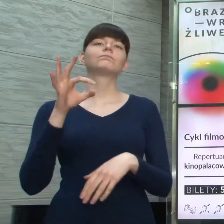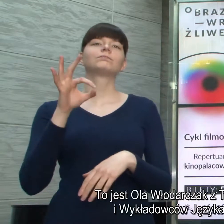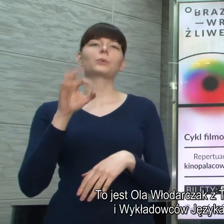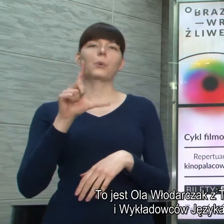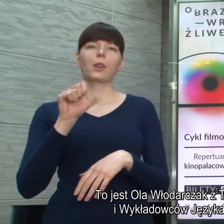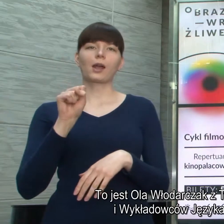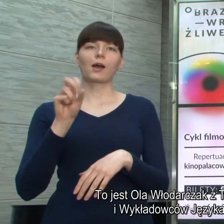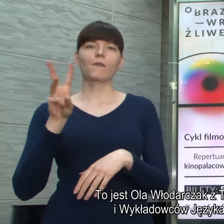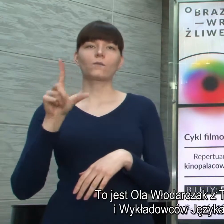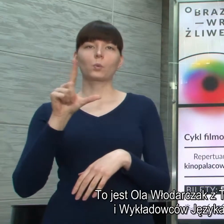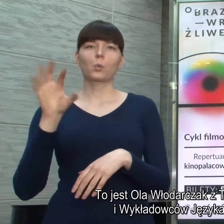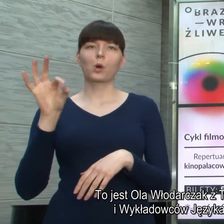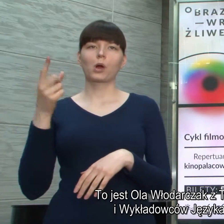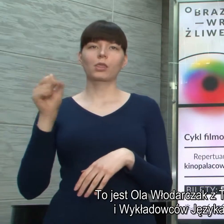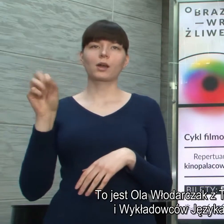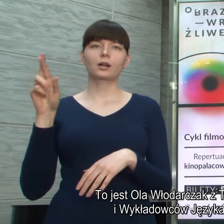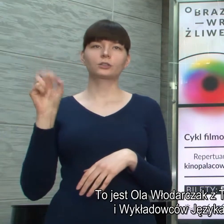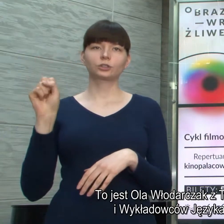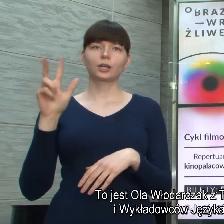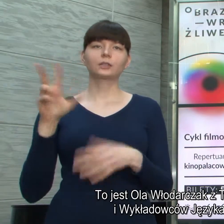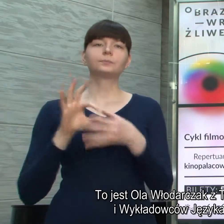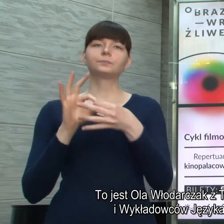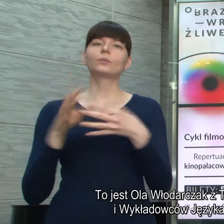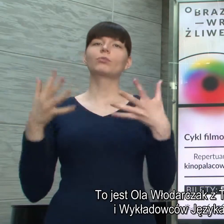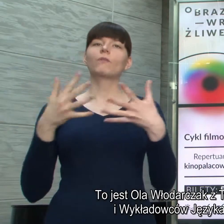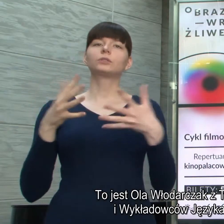DZIĘKI OBSERWACIE